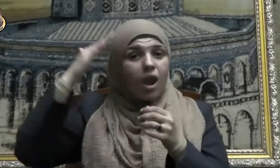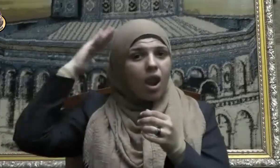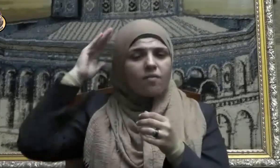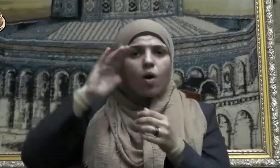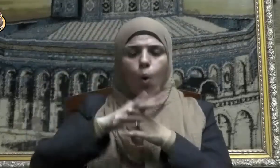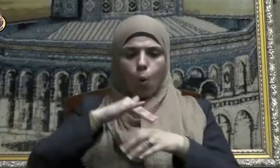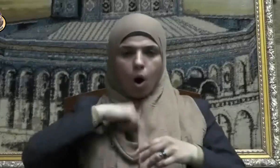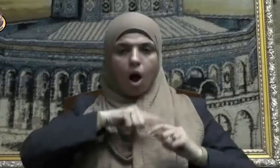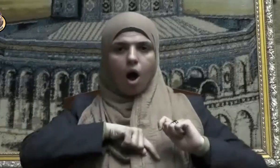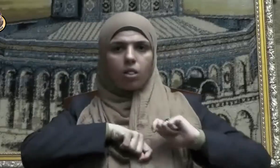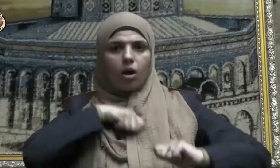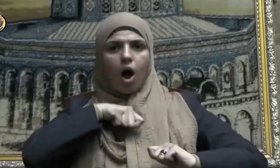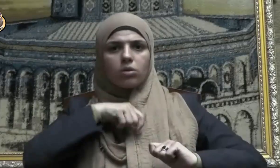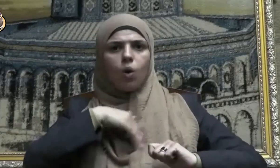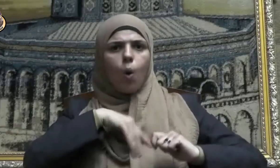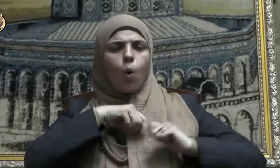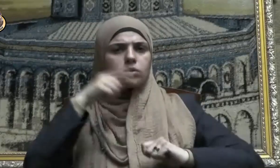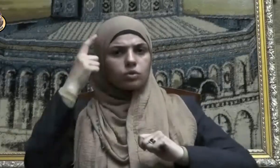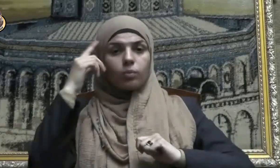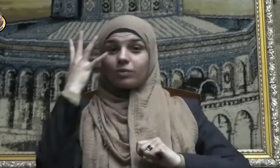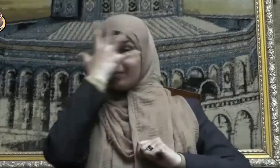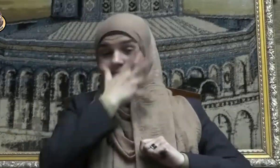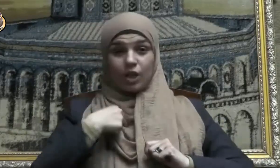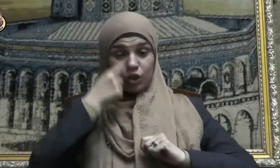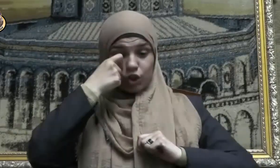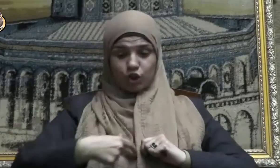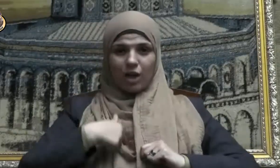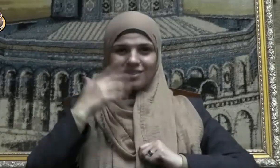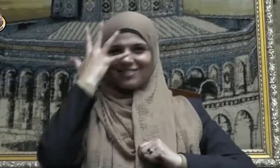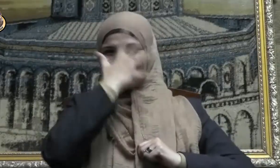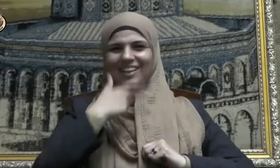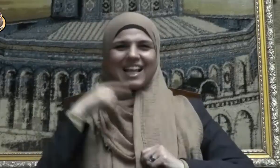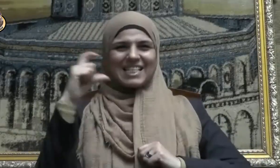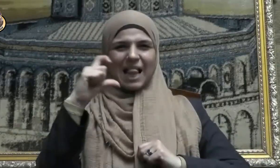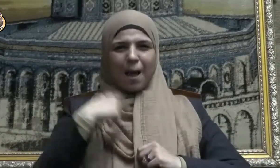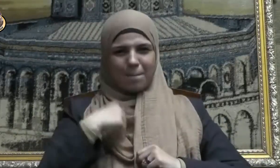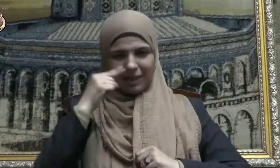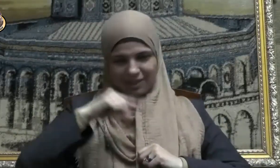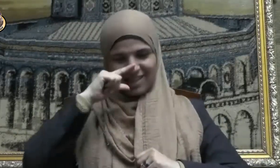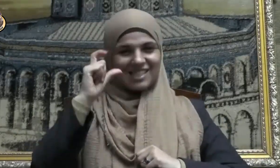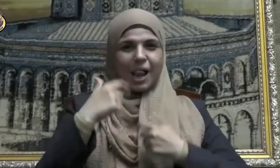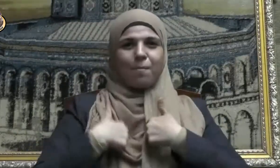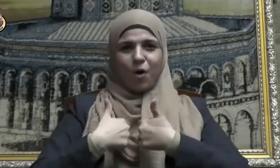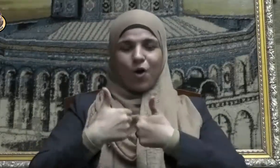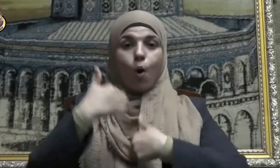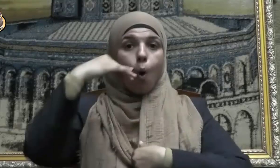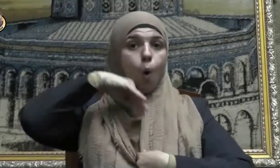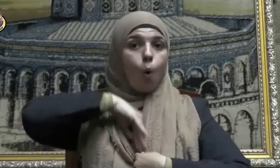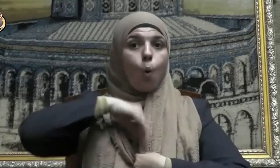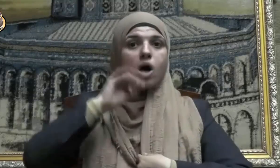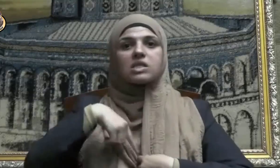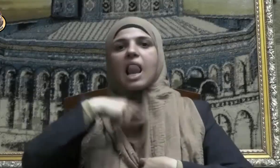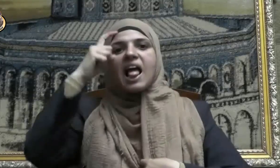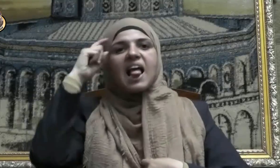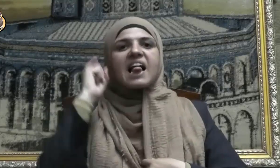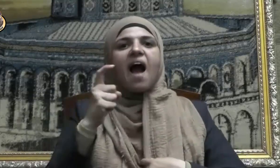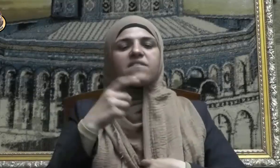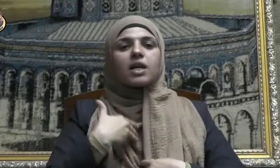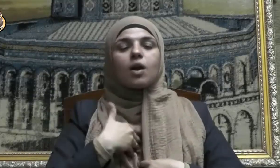الذي يظهر صاحبه الإسلام ويبطن الكفر وهذا النوع